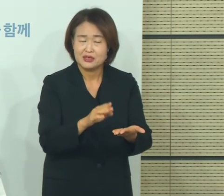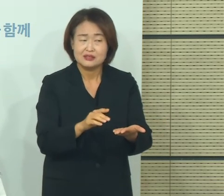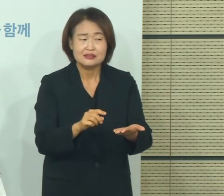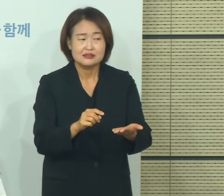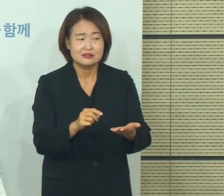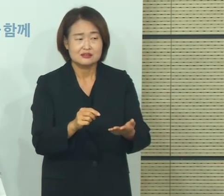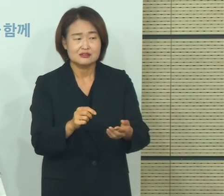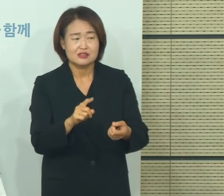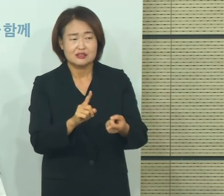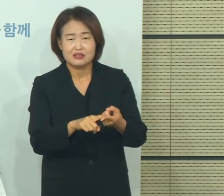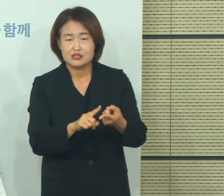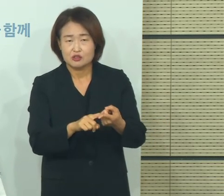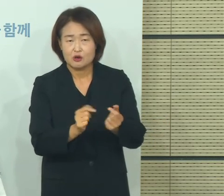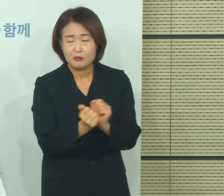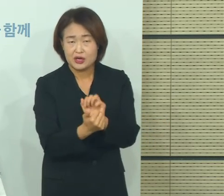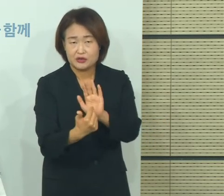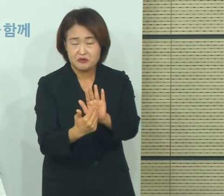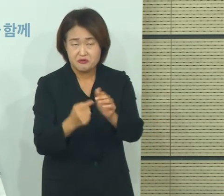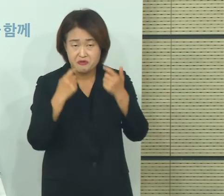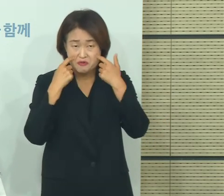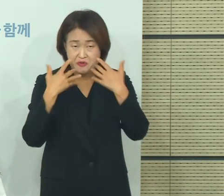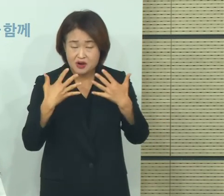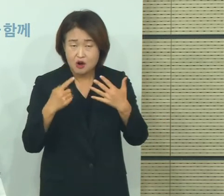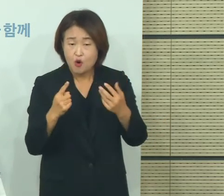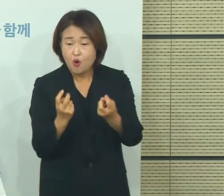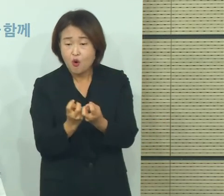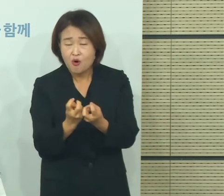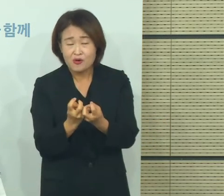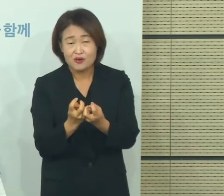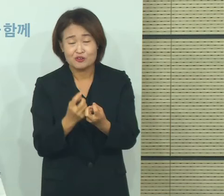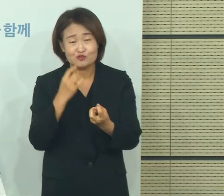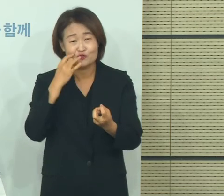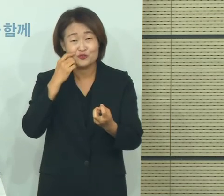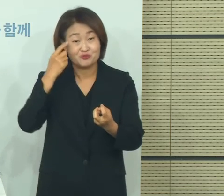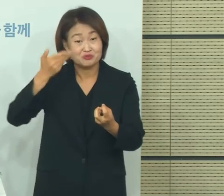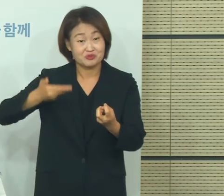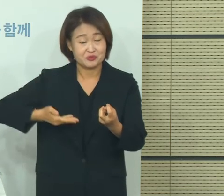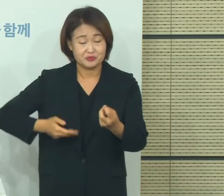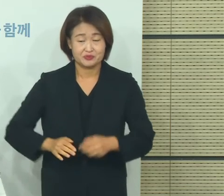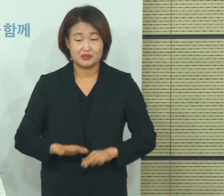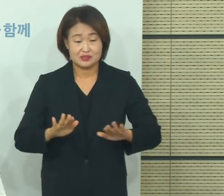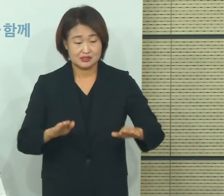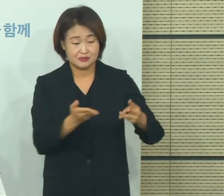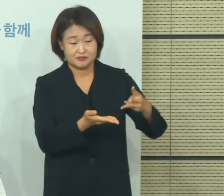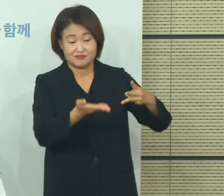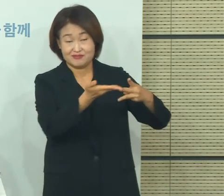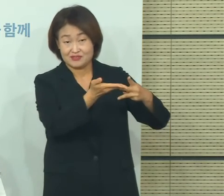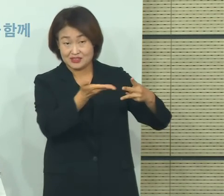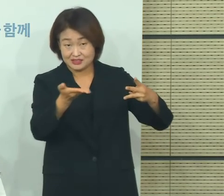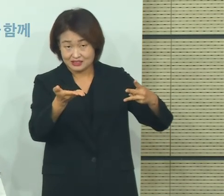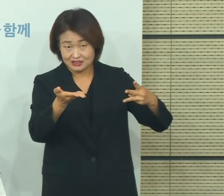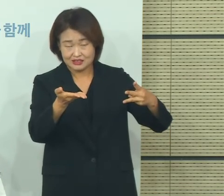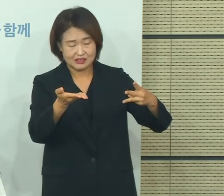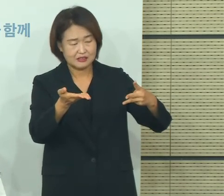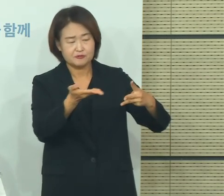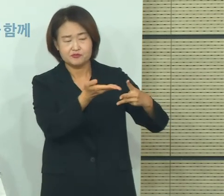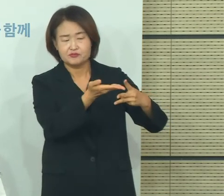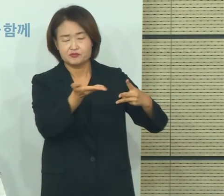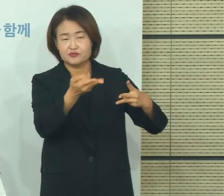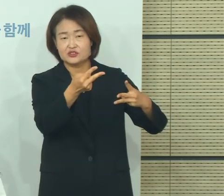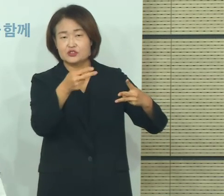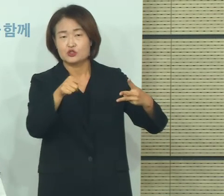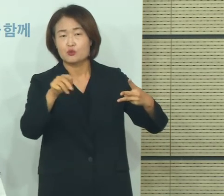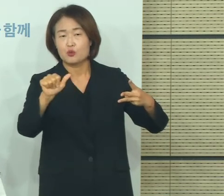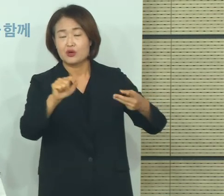확인 부탁드립니다. 네 지금 2단계 조치라기보다는 수도권에 적용되는 강화된 2단계 조치에 대한